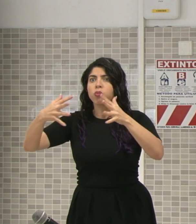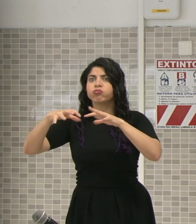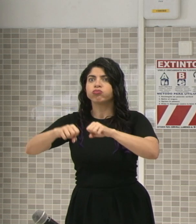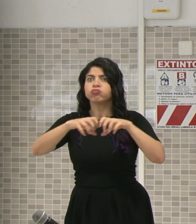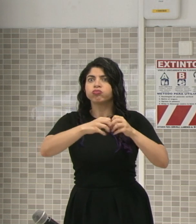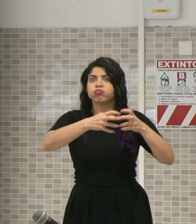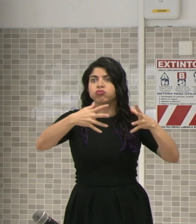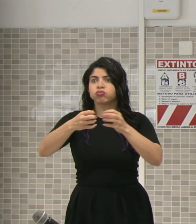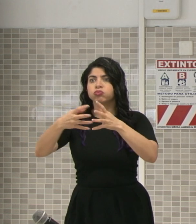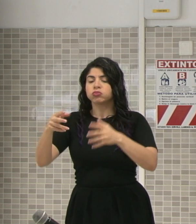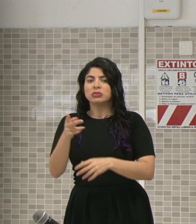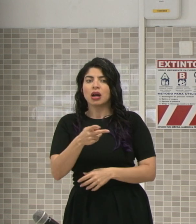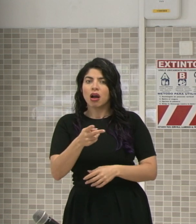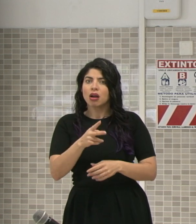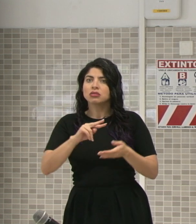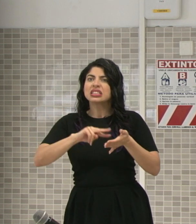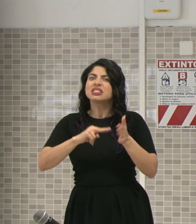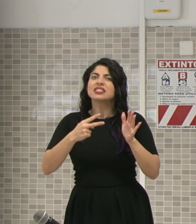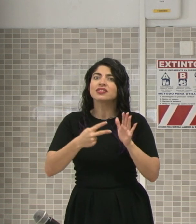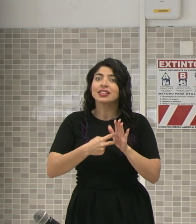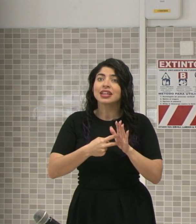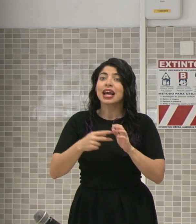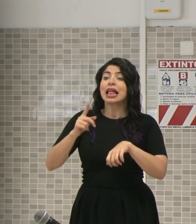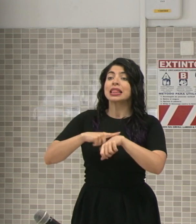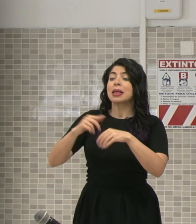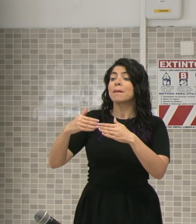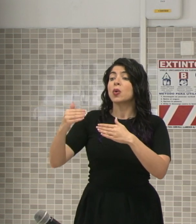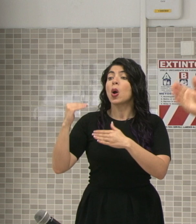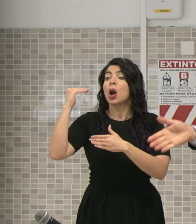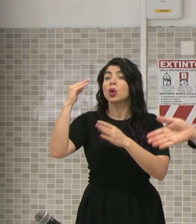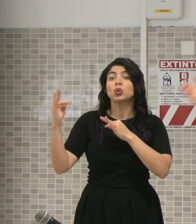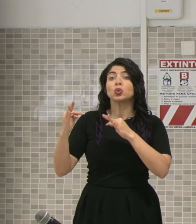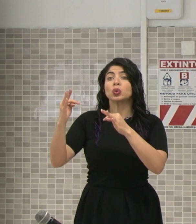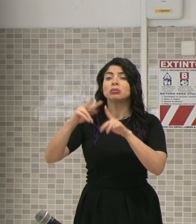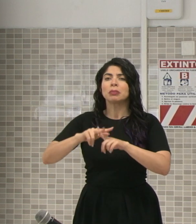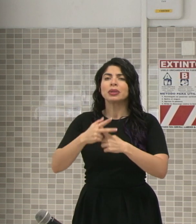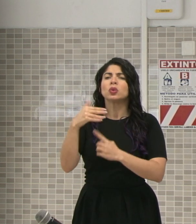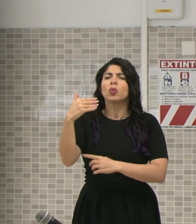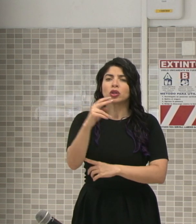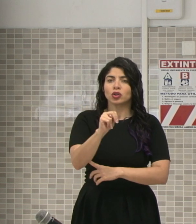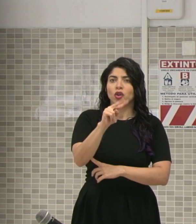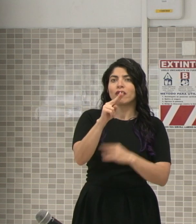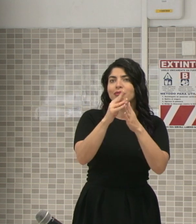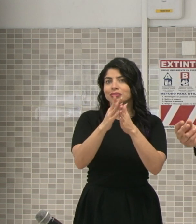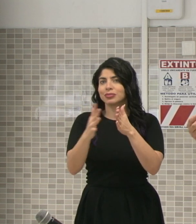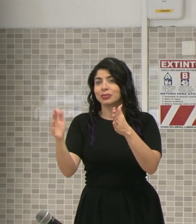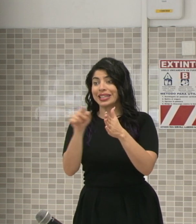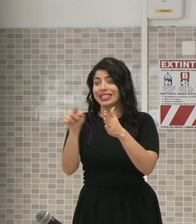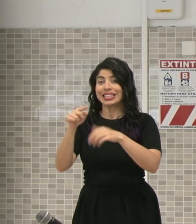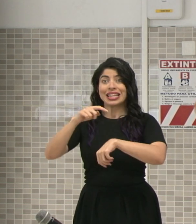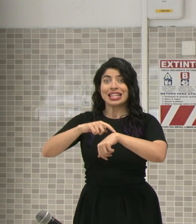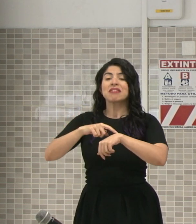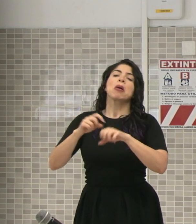Y eso significa que la temporada alta turística que va de noviembre en adelante podrá